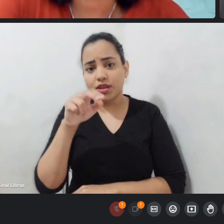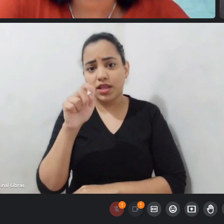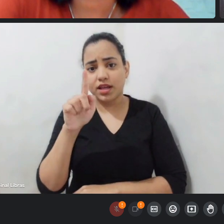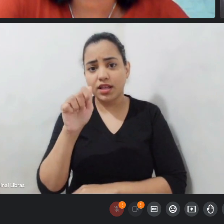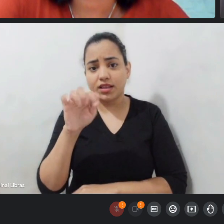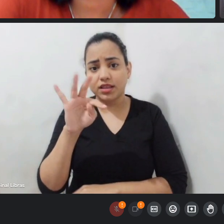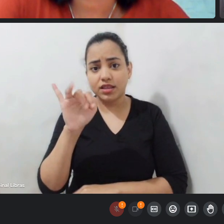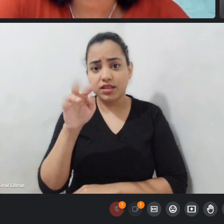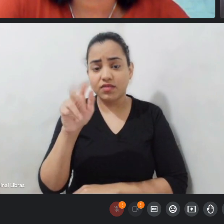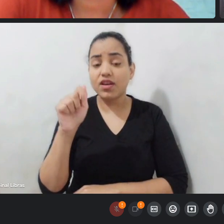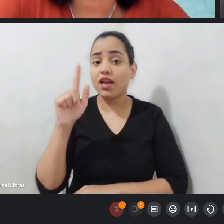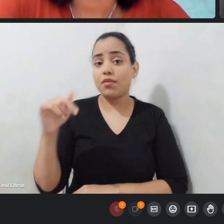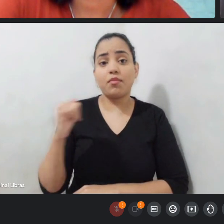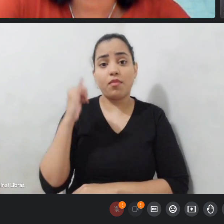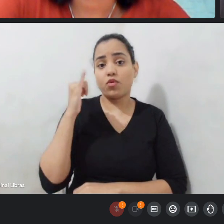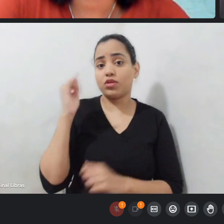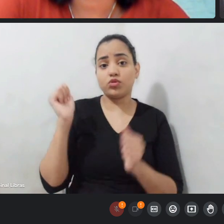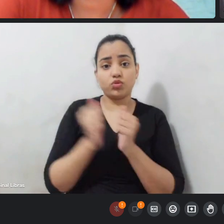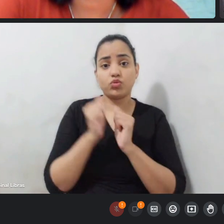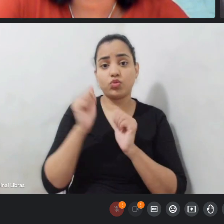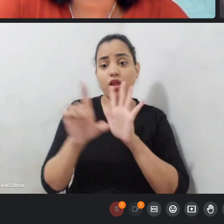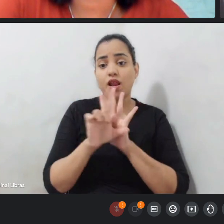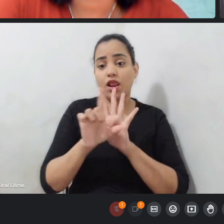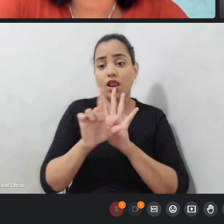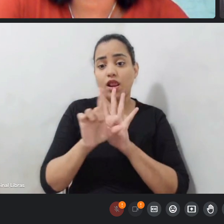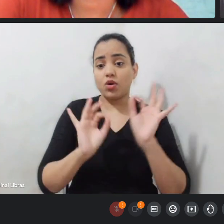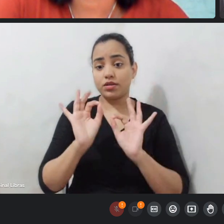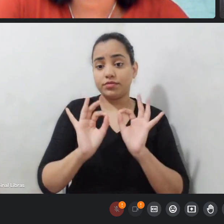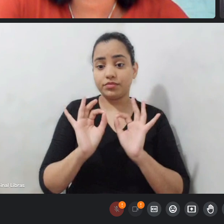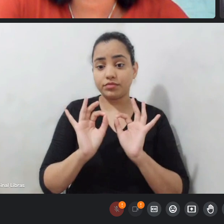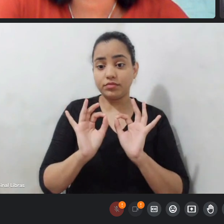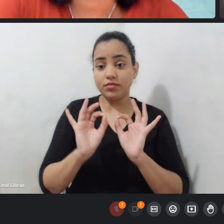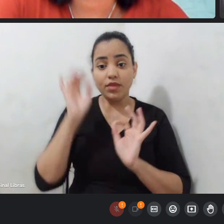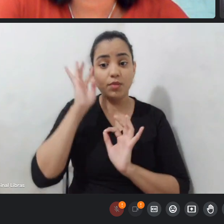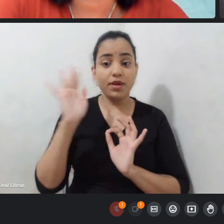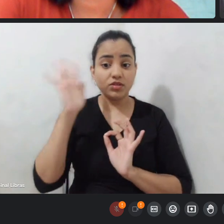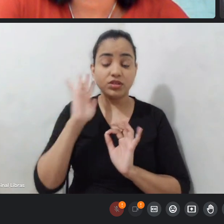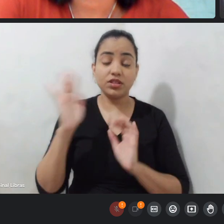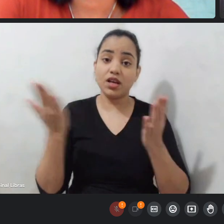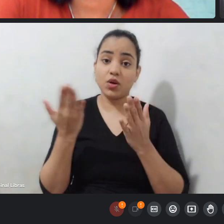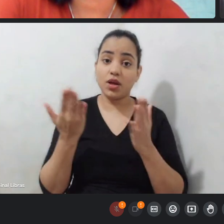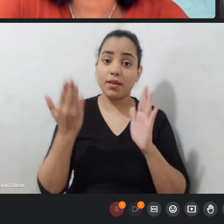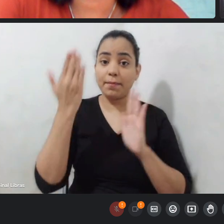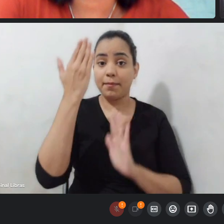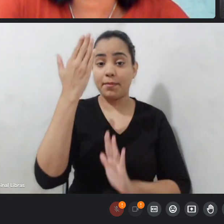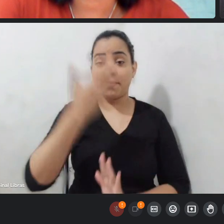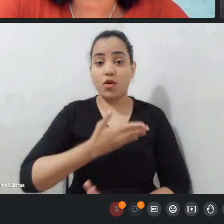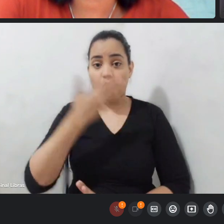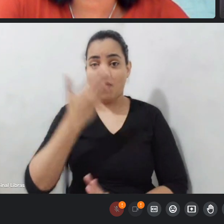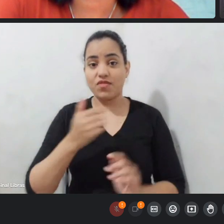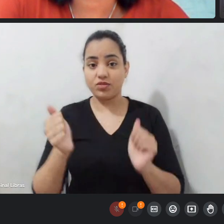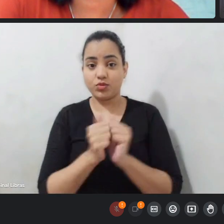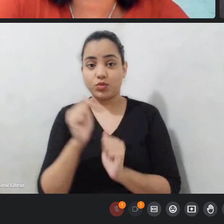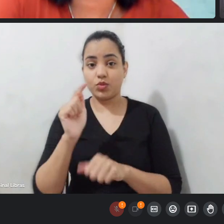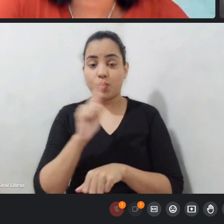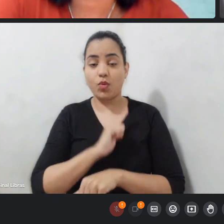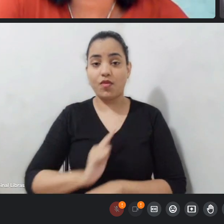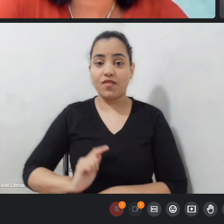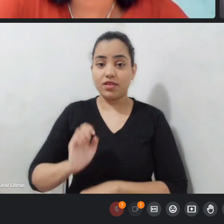nessa organização imagina no final a gente prestando contas com o governo do estado enquanto liga das escolas e falar olha todas as escolas